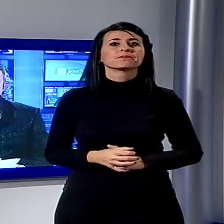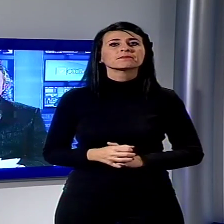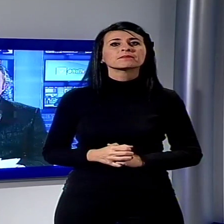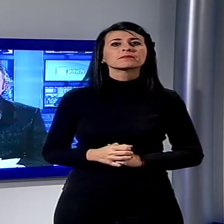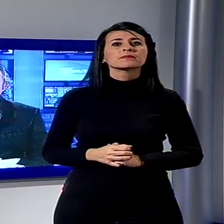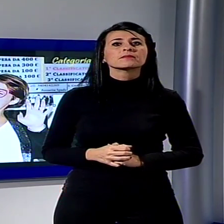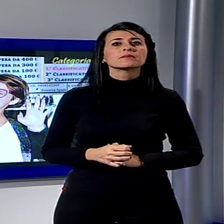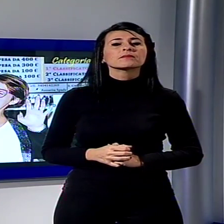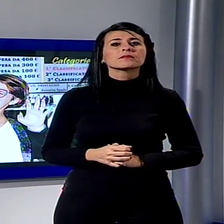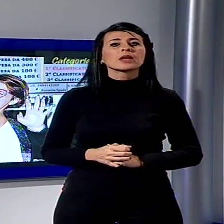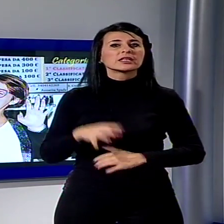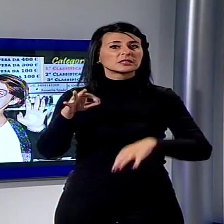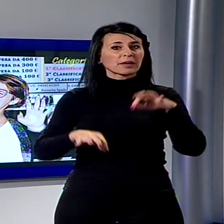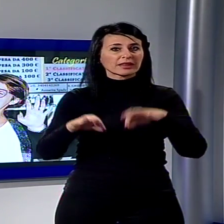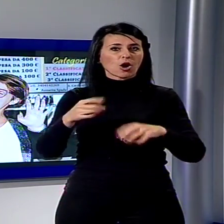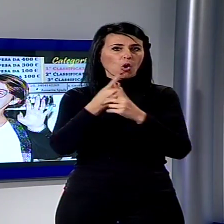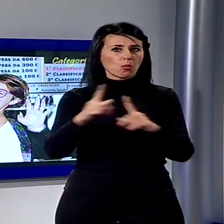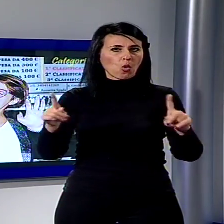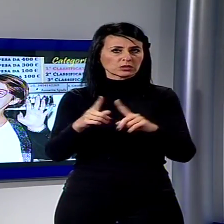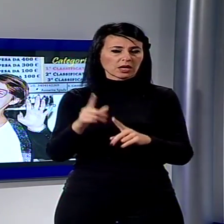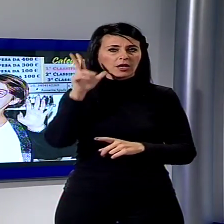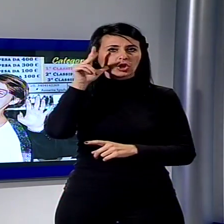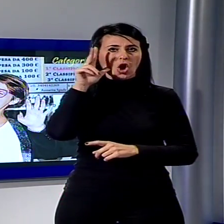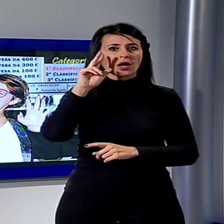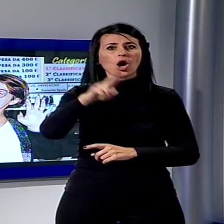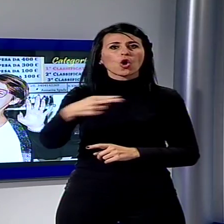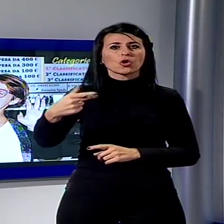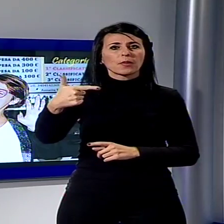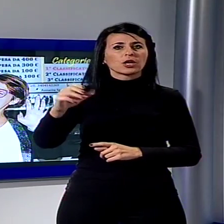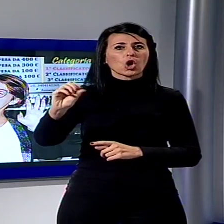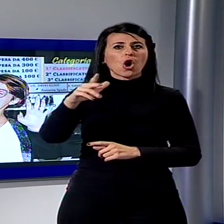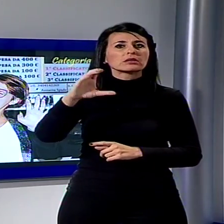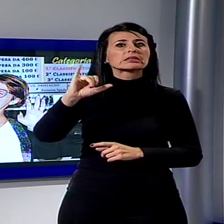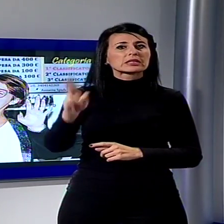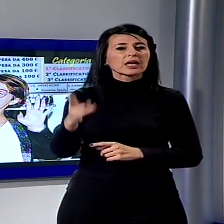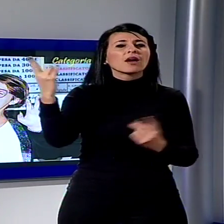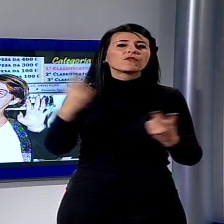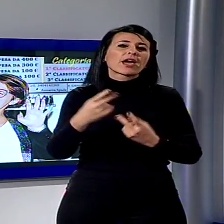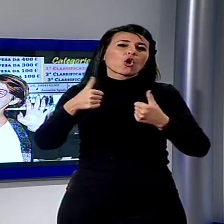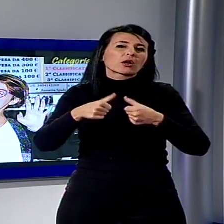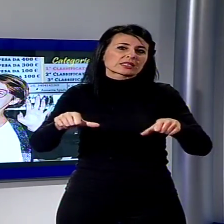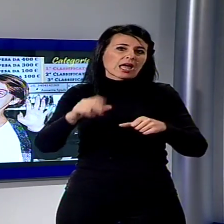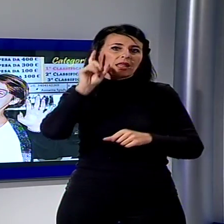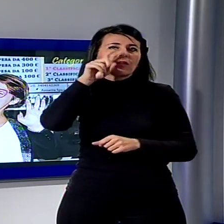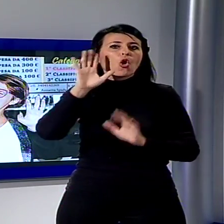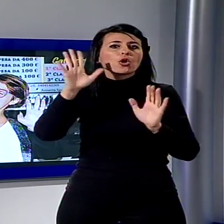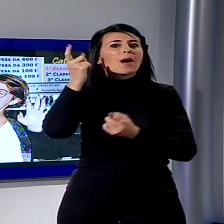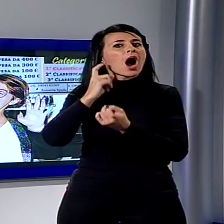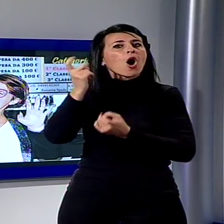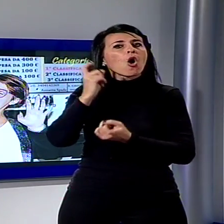Giorgia Toschi, giovane cantante livornese, mallucchese di origini, ha vinto la decima edizione del concorso Canoro, la Spiga d'Oro, organizzato